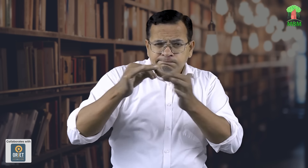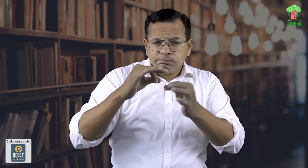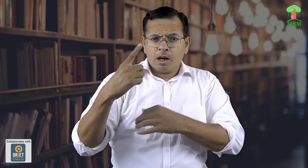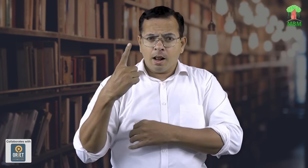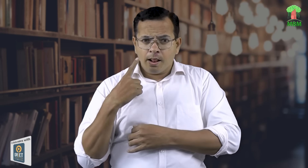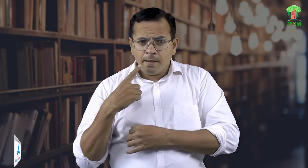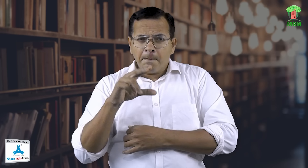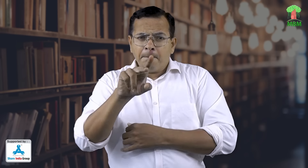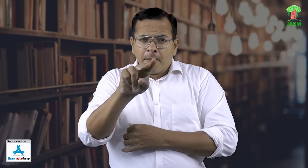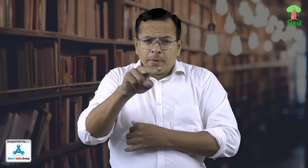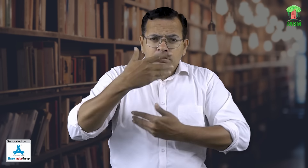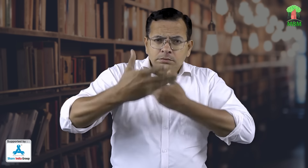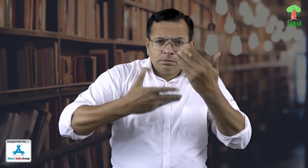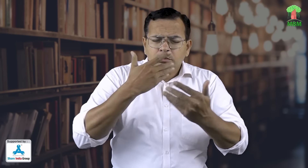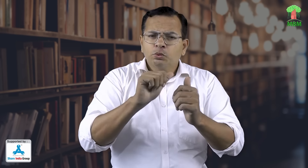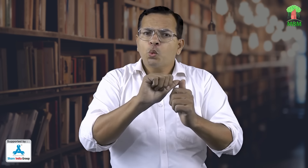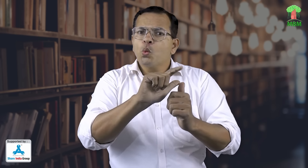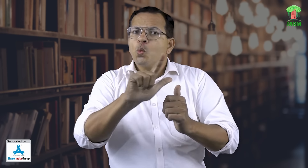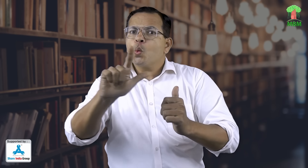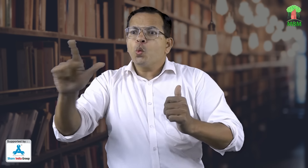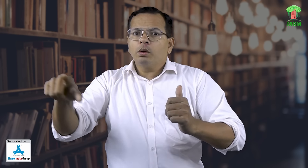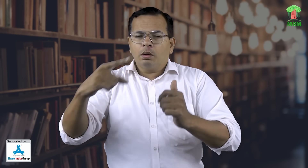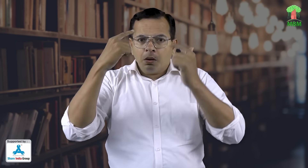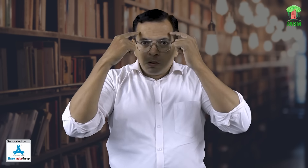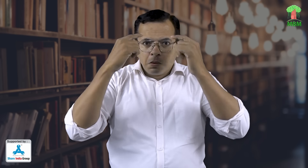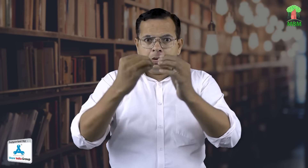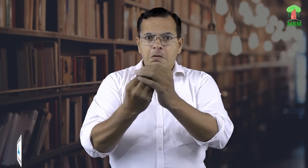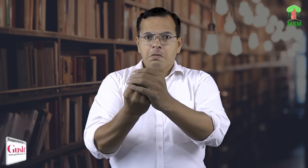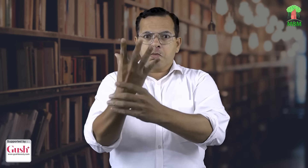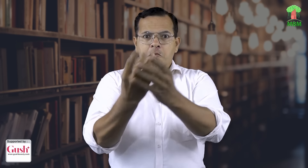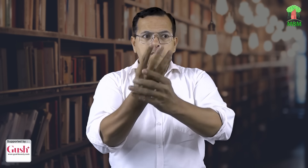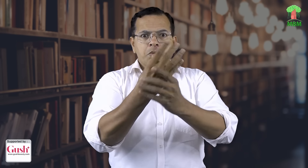कांसलिंग बच्चों की आवेर्नेस लीडर्शी प्रोग्राम ट्रेनिंग प्रोग्राम ये सारी चीज़ें में शुल्क चलती हैं